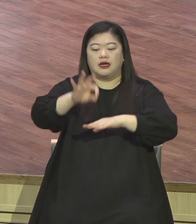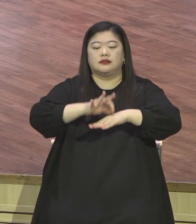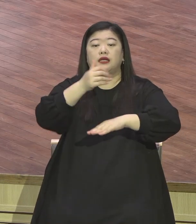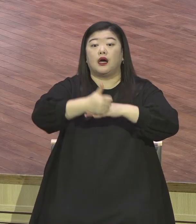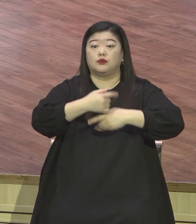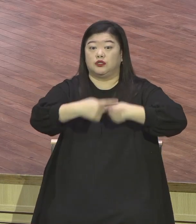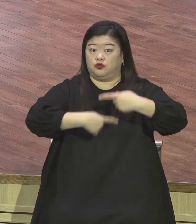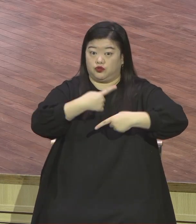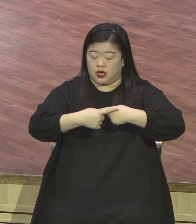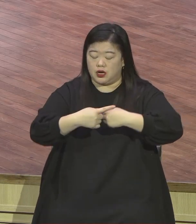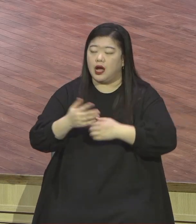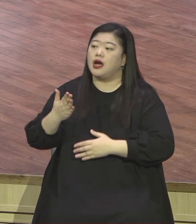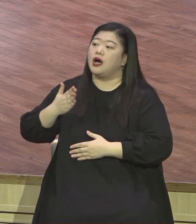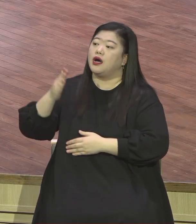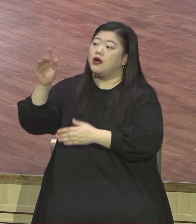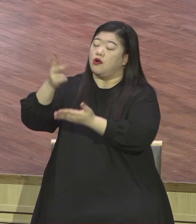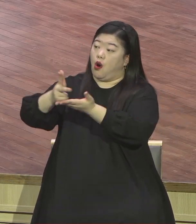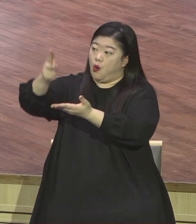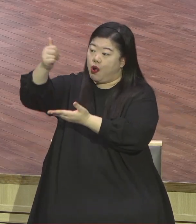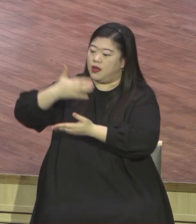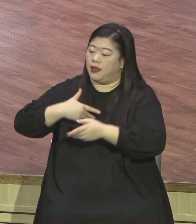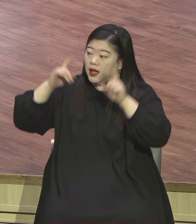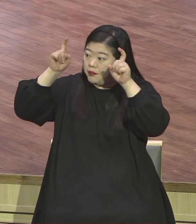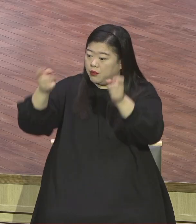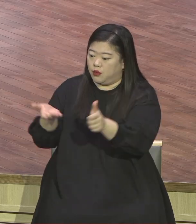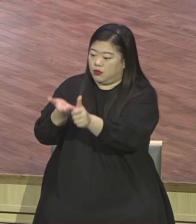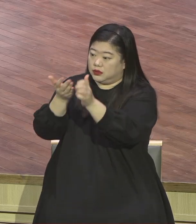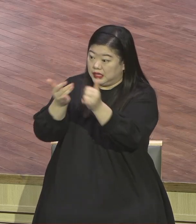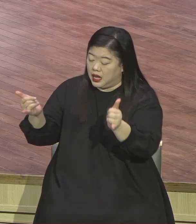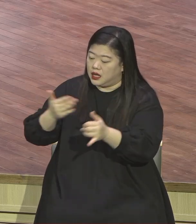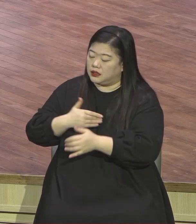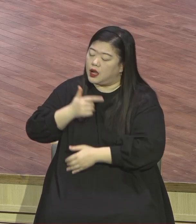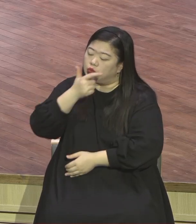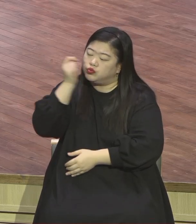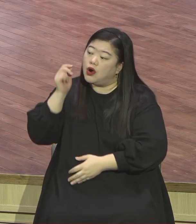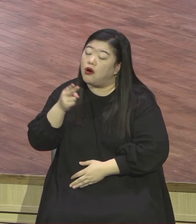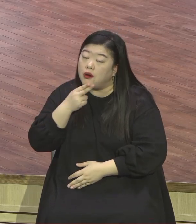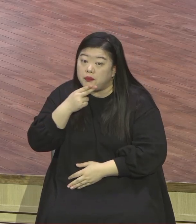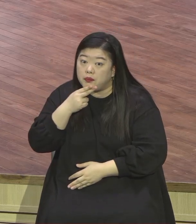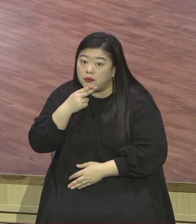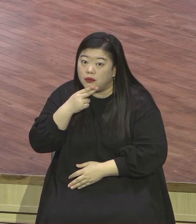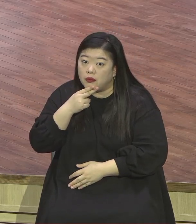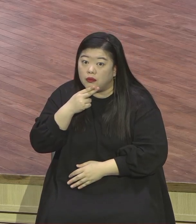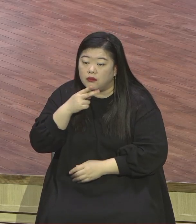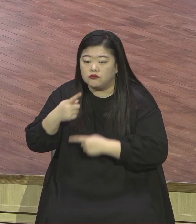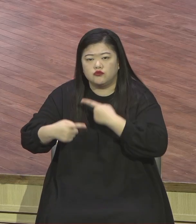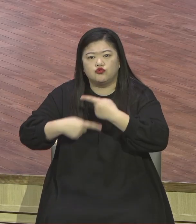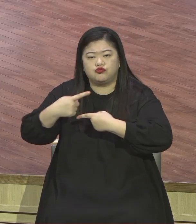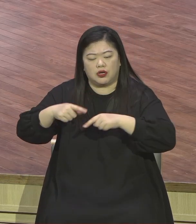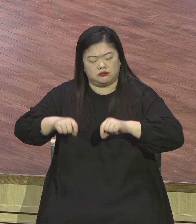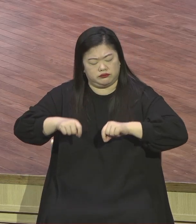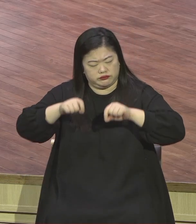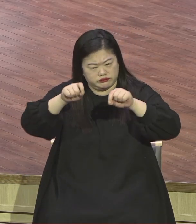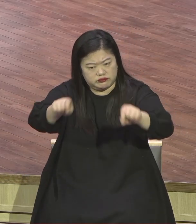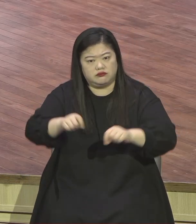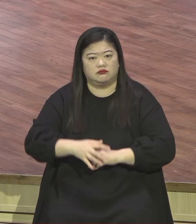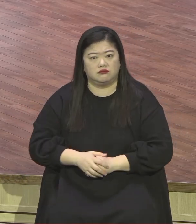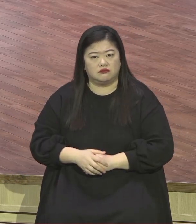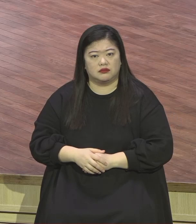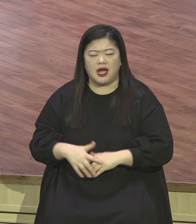성탄의 의미를 아는 사람은 이래 됩니다 너무 감사하고 항상 기뻐하라 쉬지 말고 기도하라 범세에